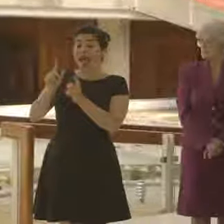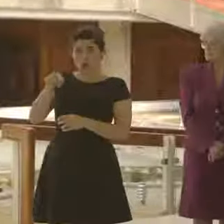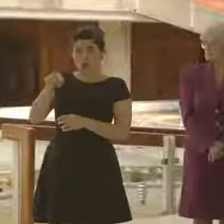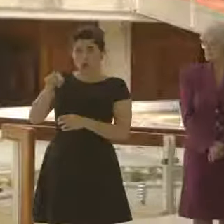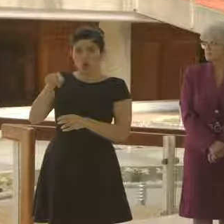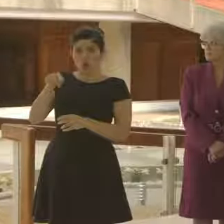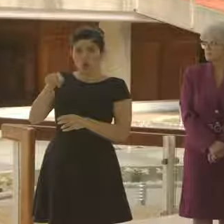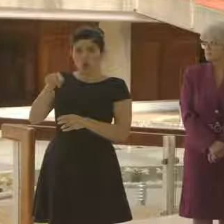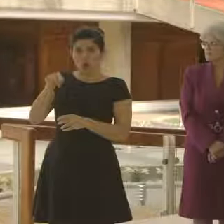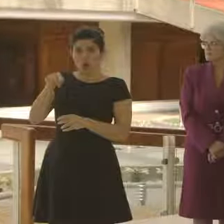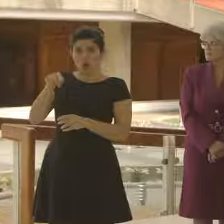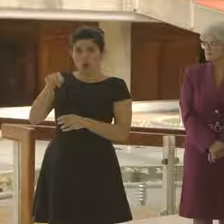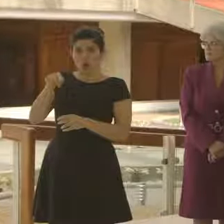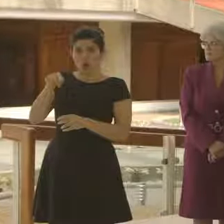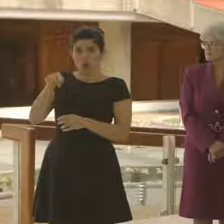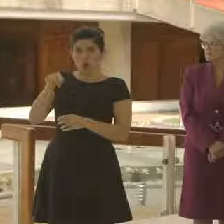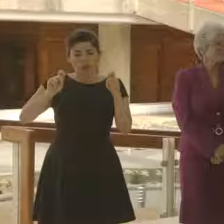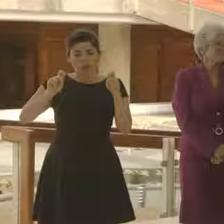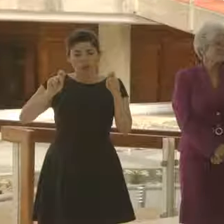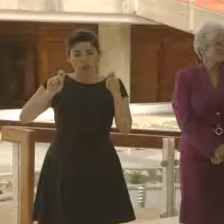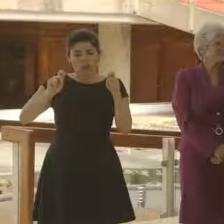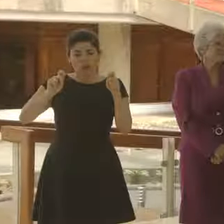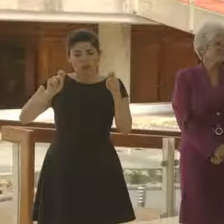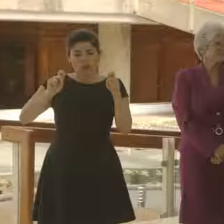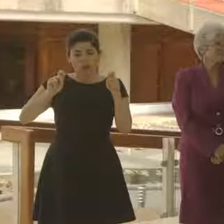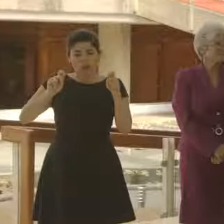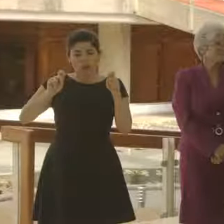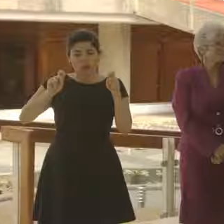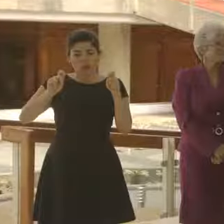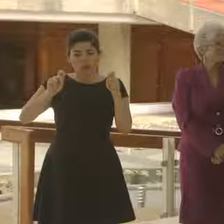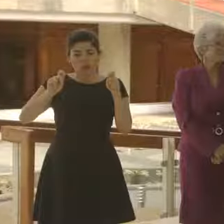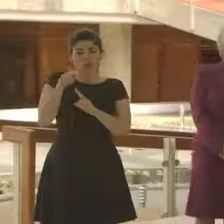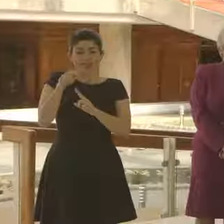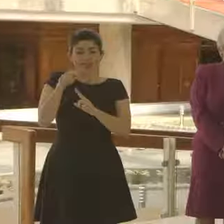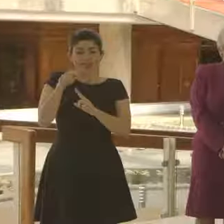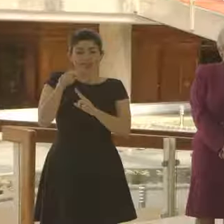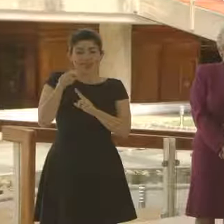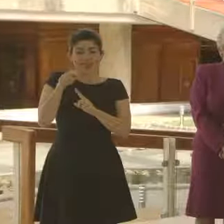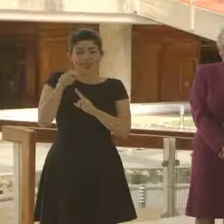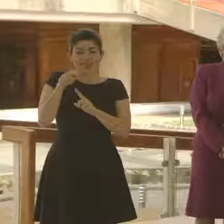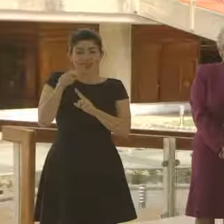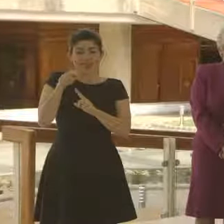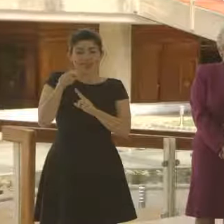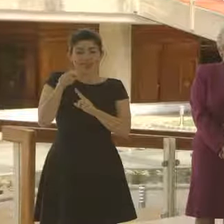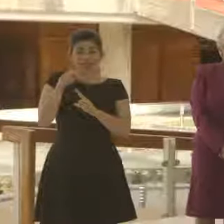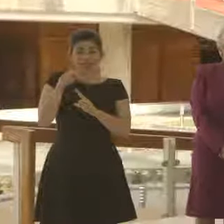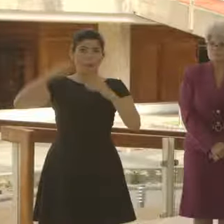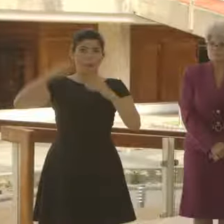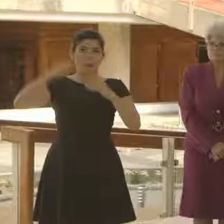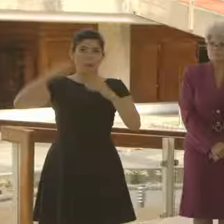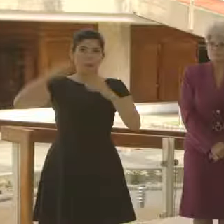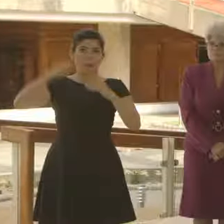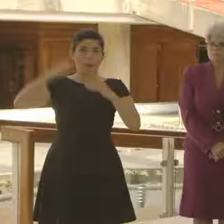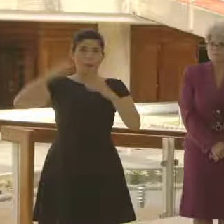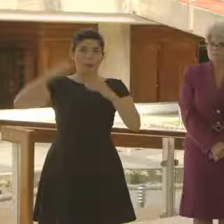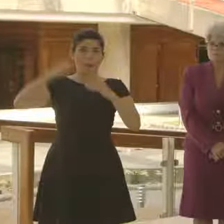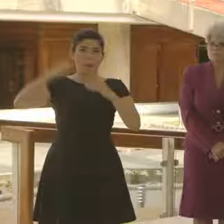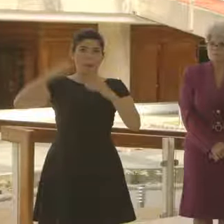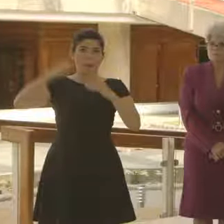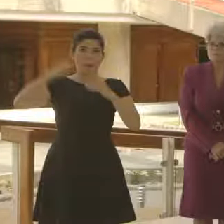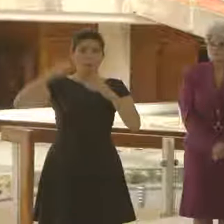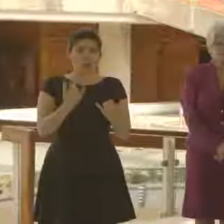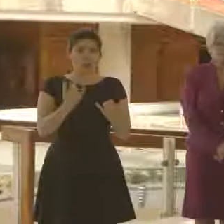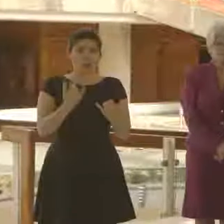negociar el reajuste del precio del alquiler con base a un monto que no supere la inflación proyectada.